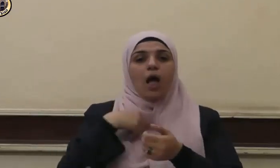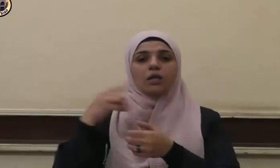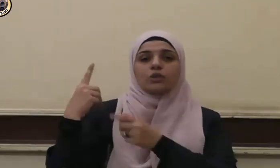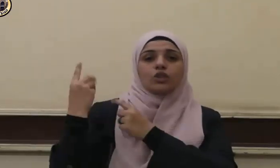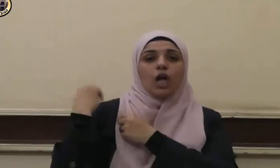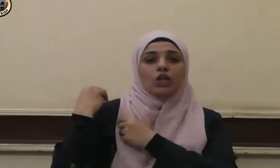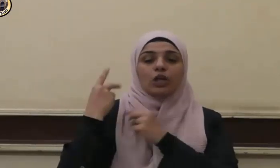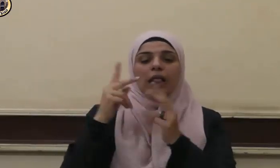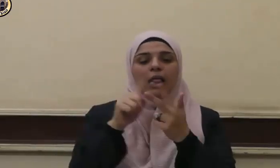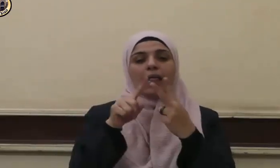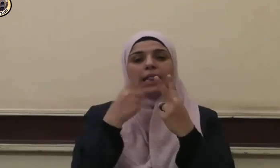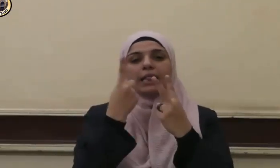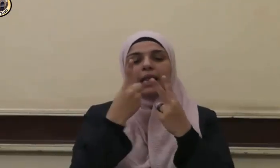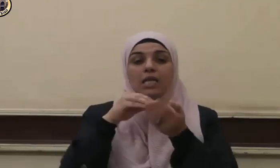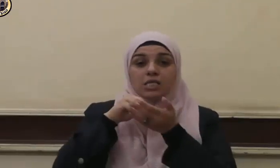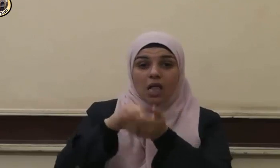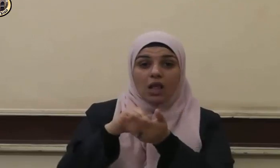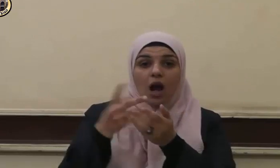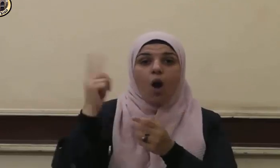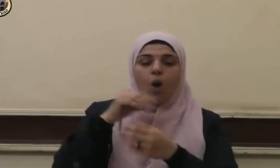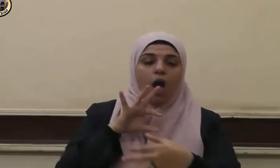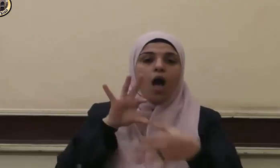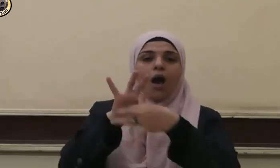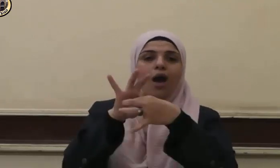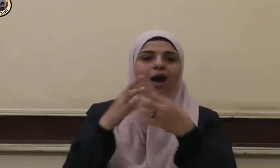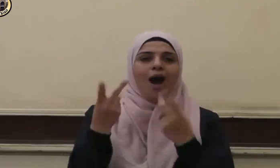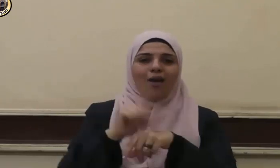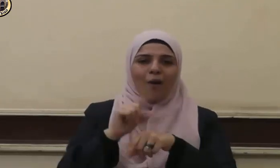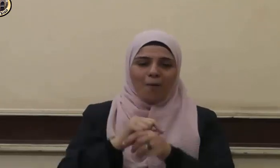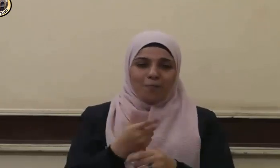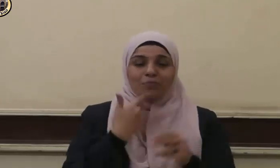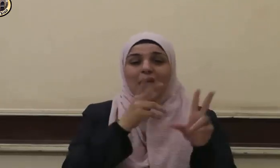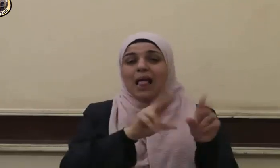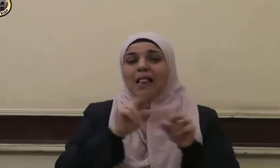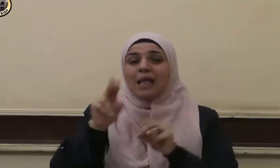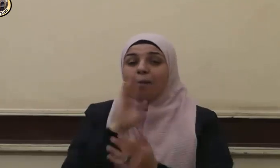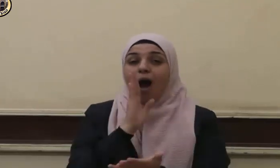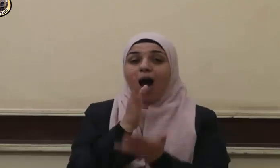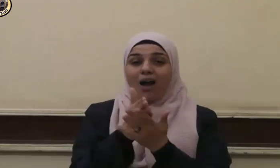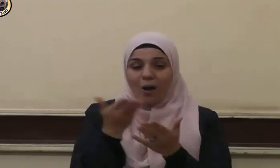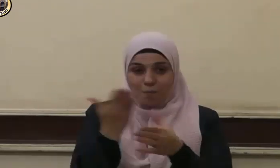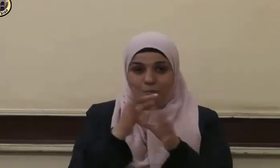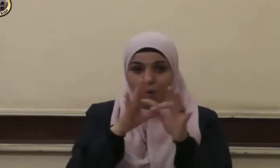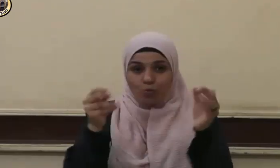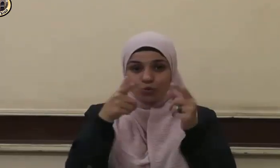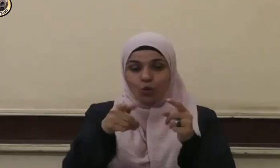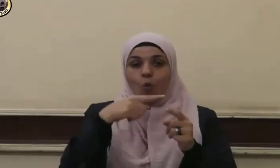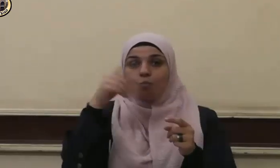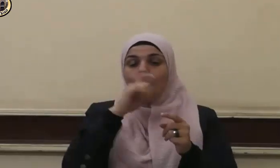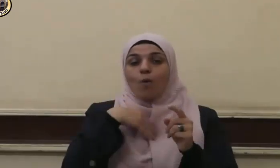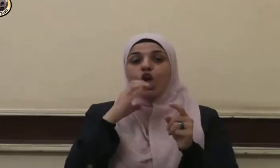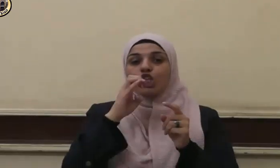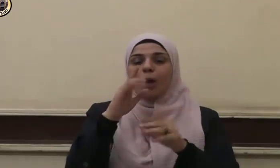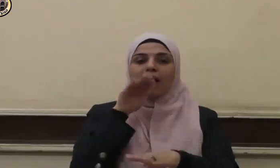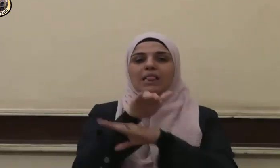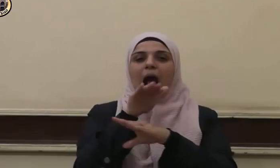صلة وصدقة كما تتحقق كذلك بإجابة دعوتهم